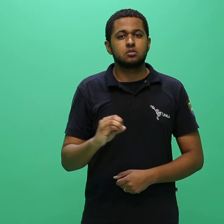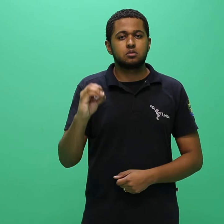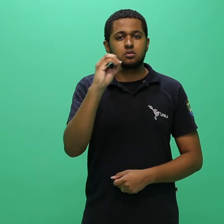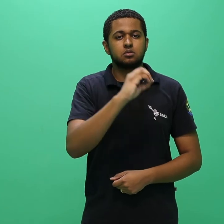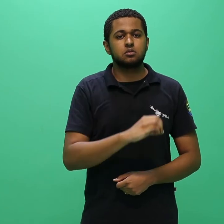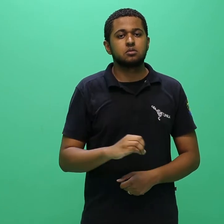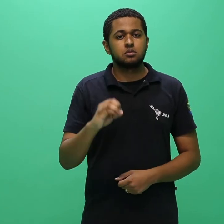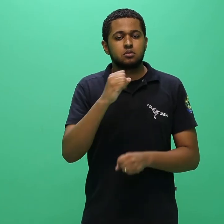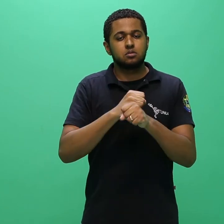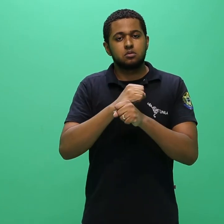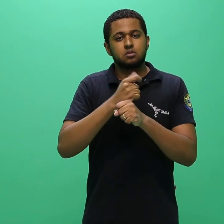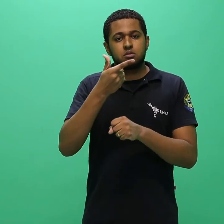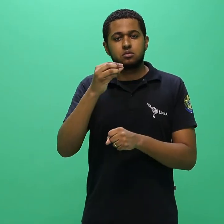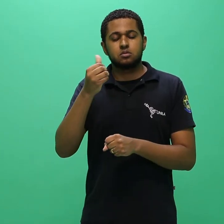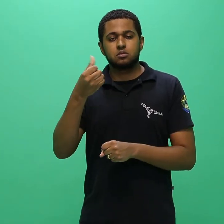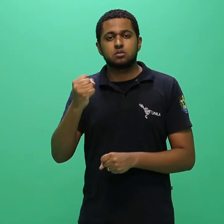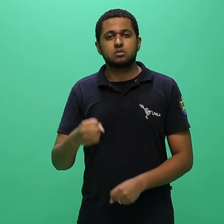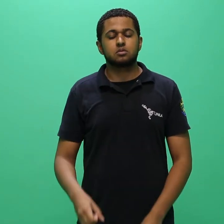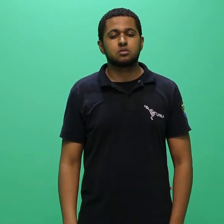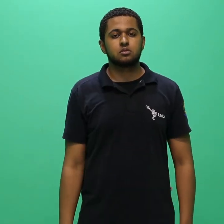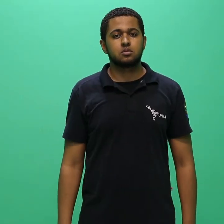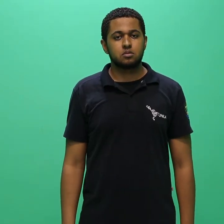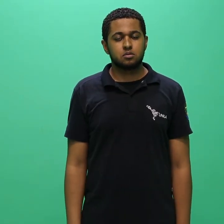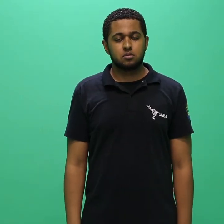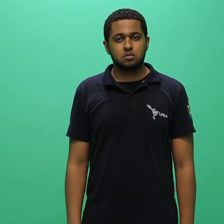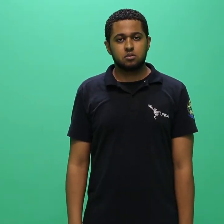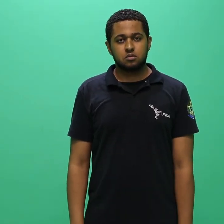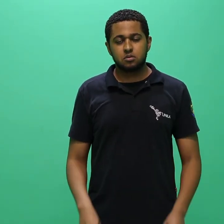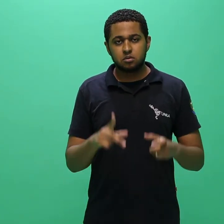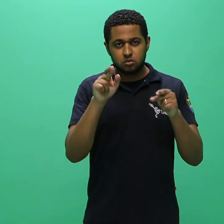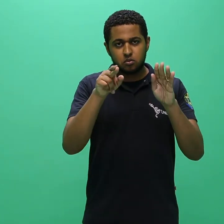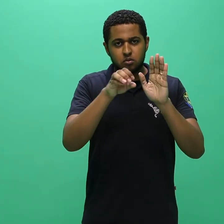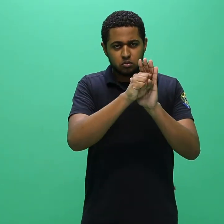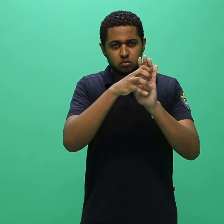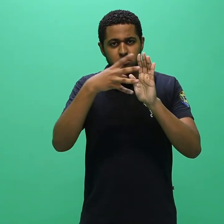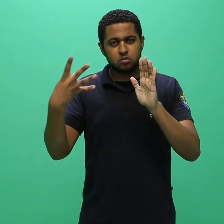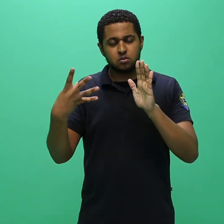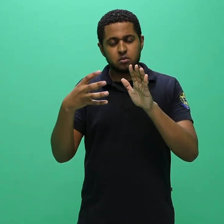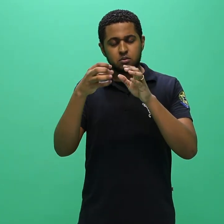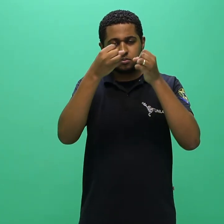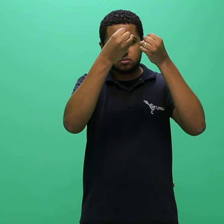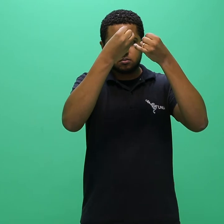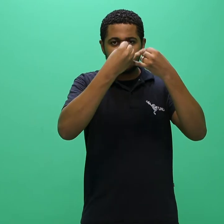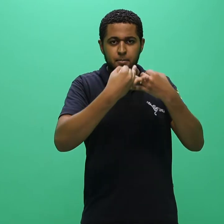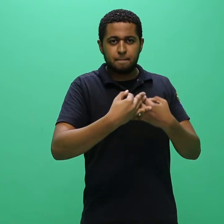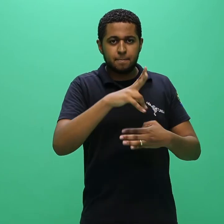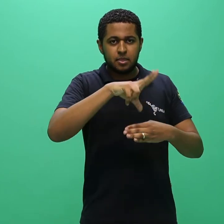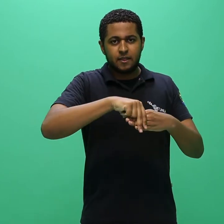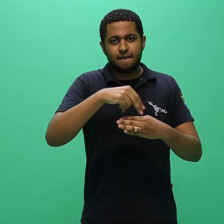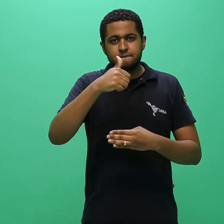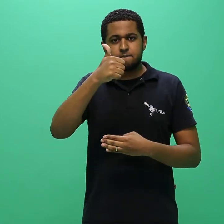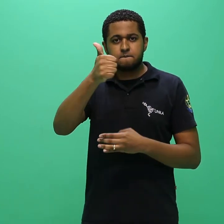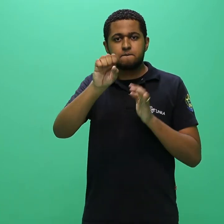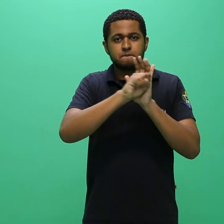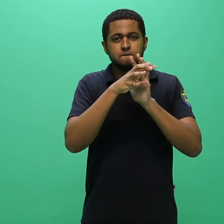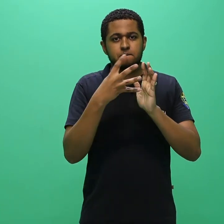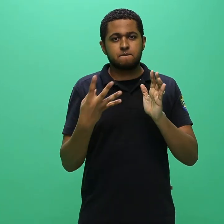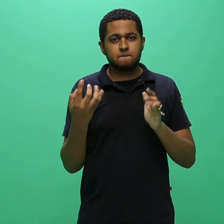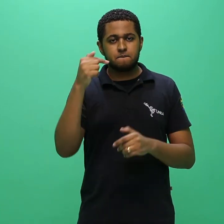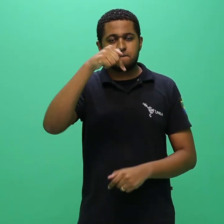cronograma descrito no anexo 1 do presente edital. 1. Aproveitamento de diploma.